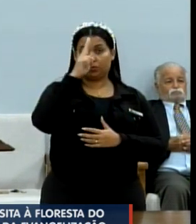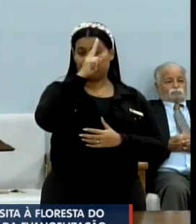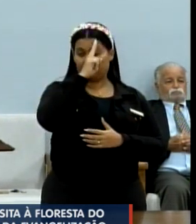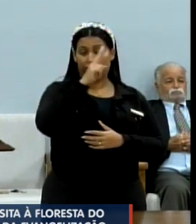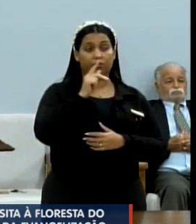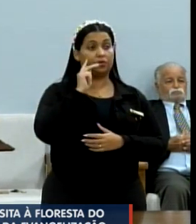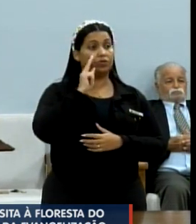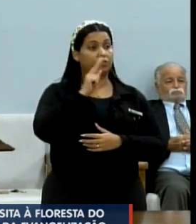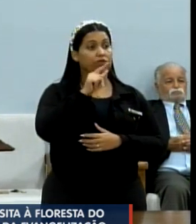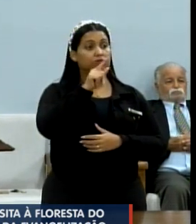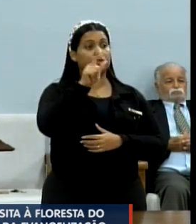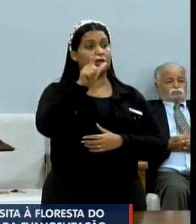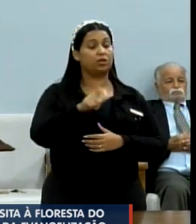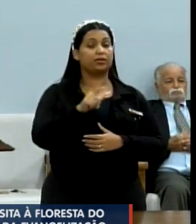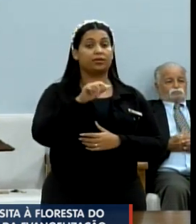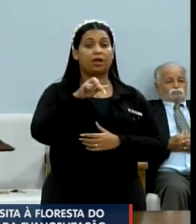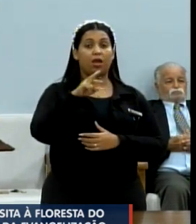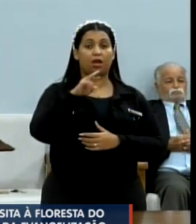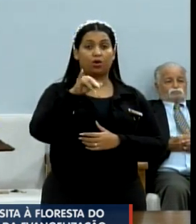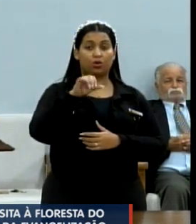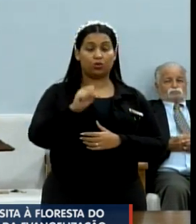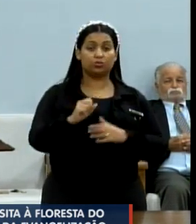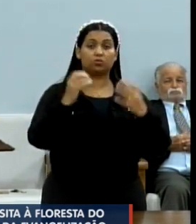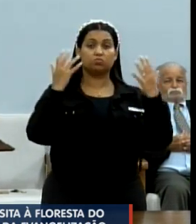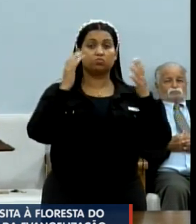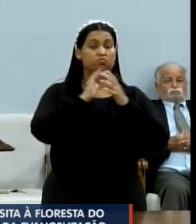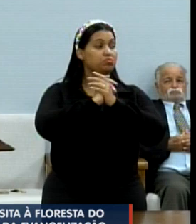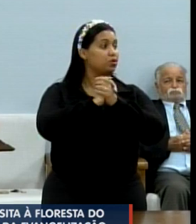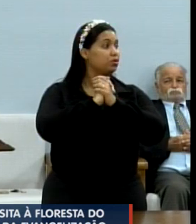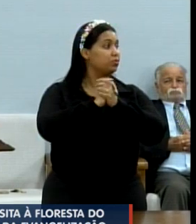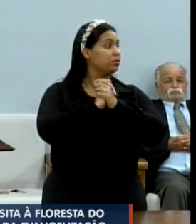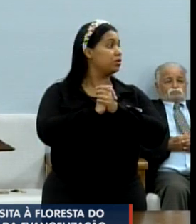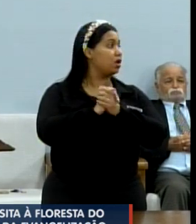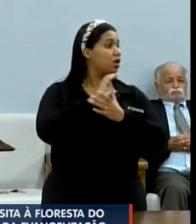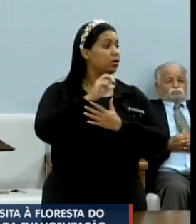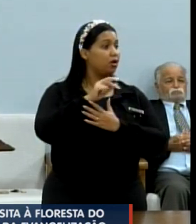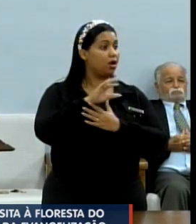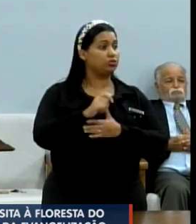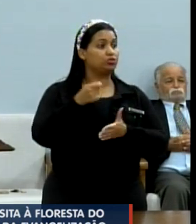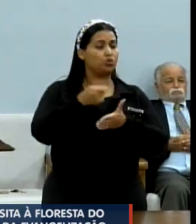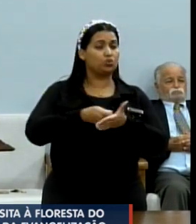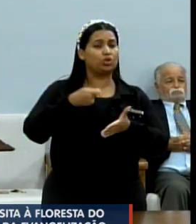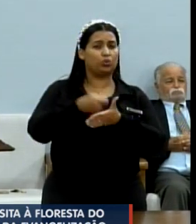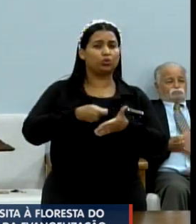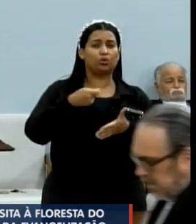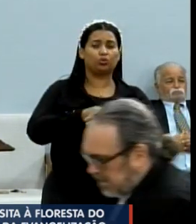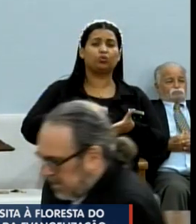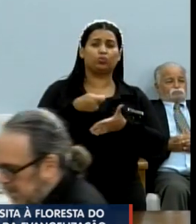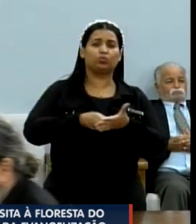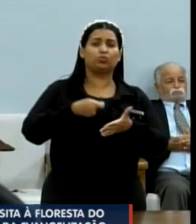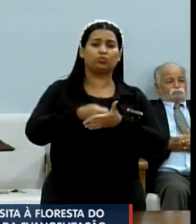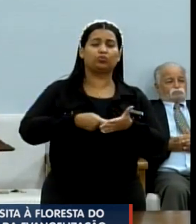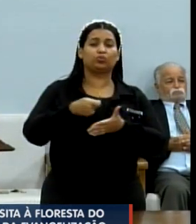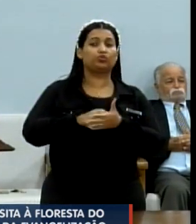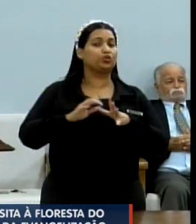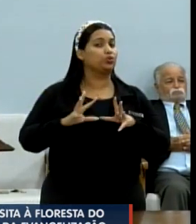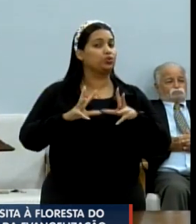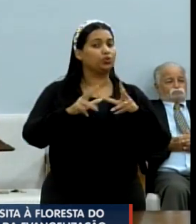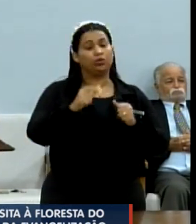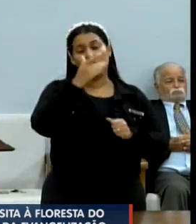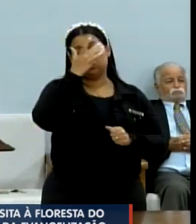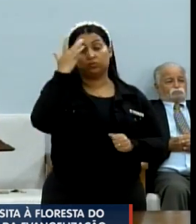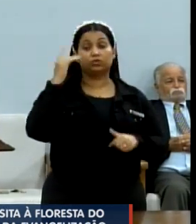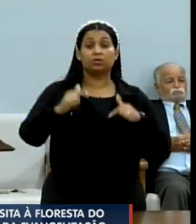representando-os, quero parabenizar o Carlos pela luta incansável defendendo aqui todos os